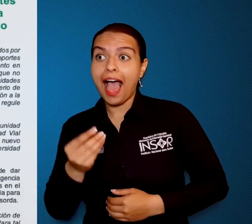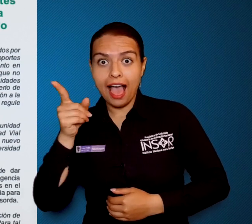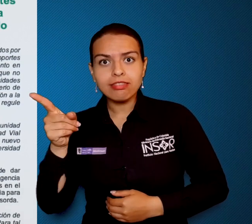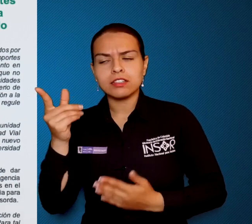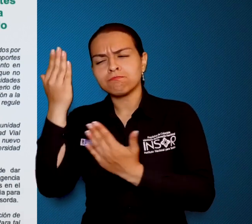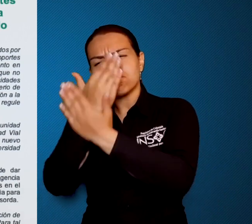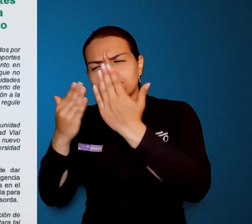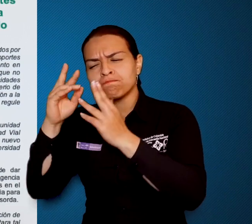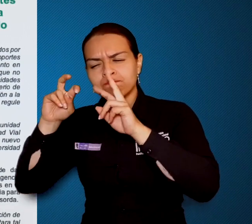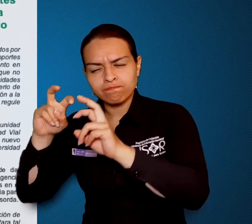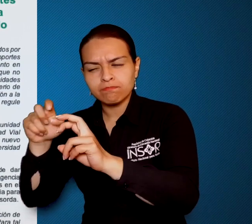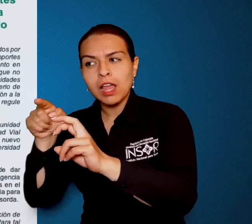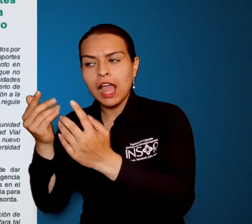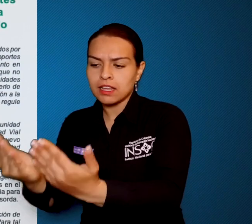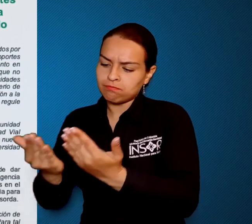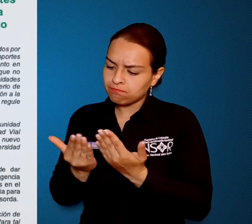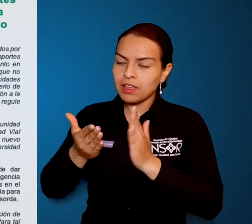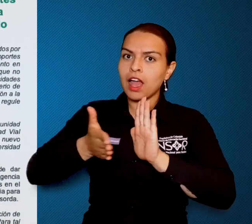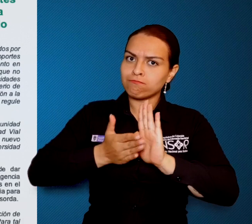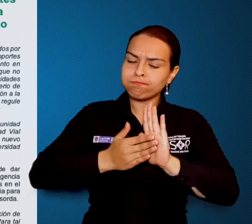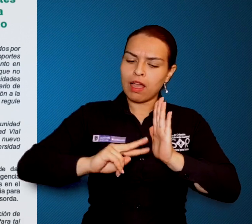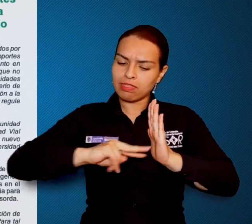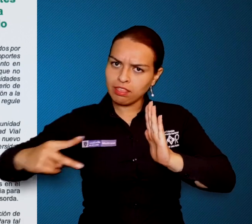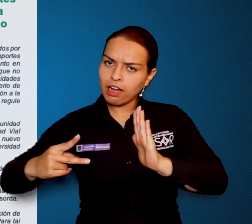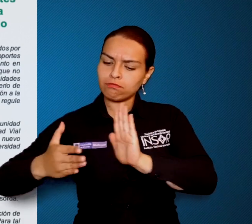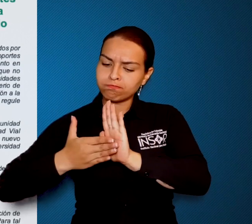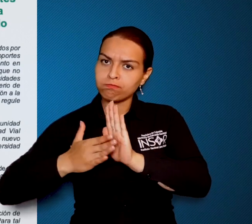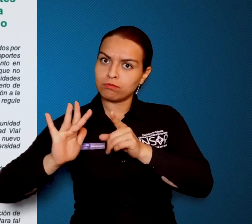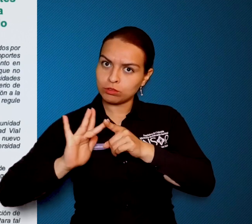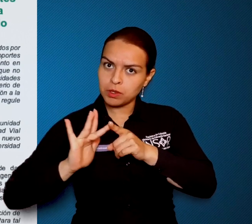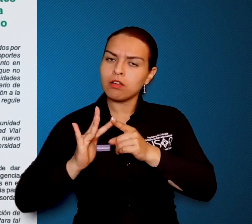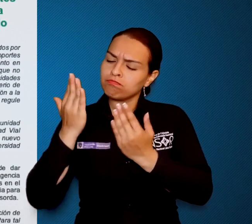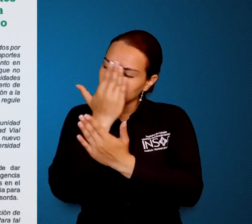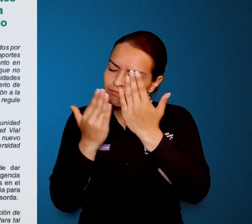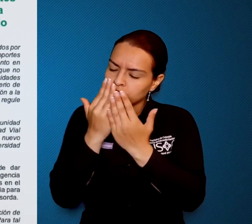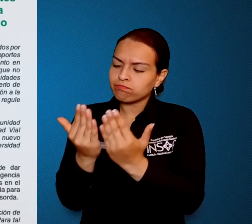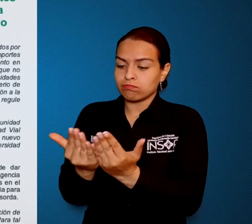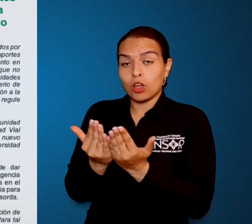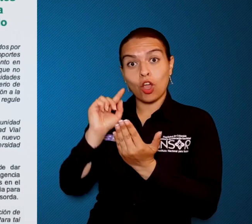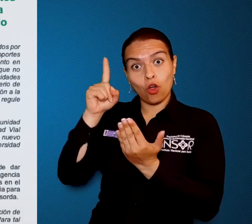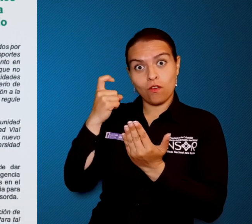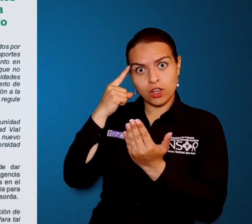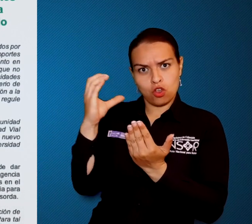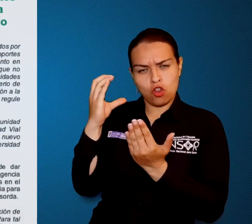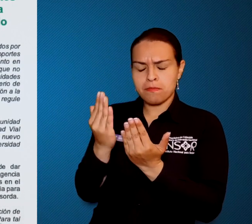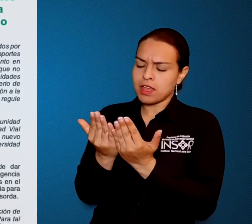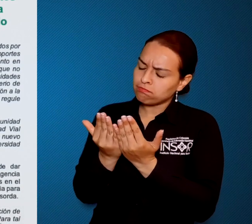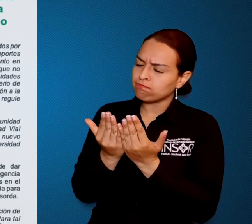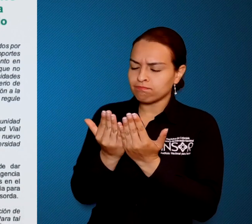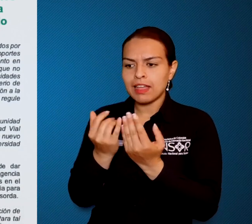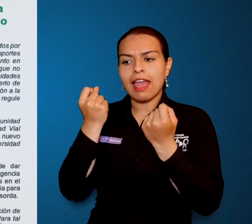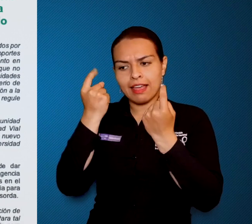Luego de conocer los resultados de los estudios correspondientes realizados por la Universidad de los Andes, basados en métodos de análisis con soportes